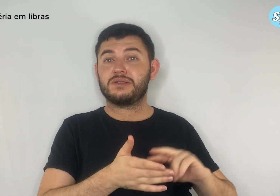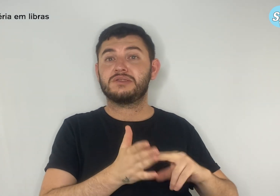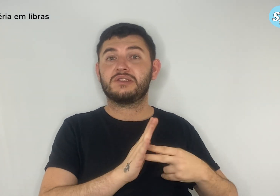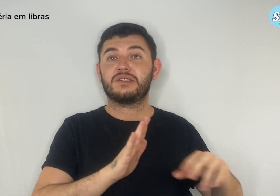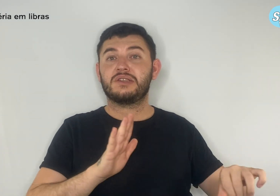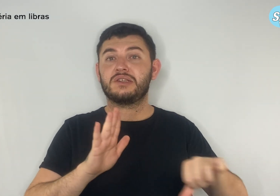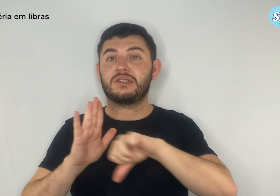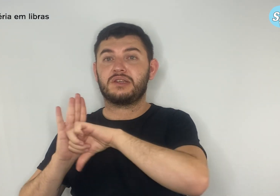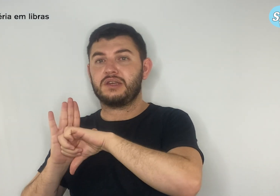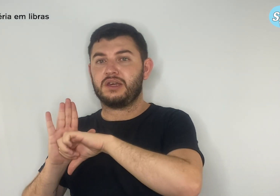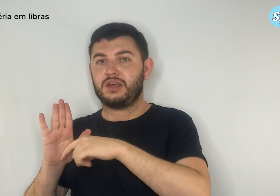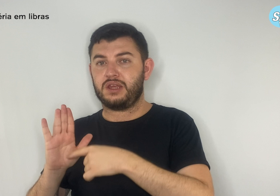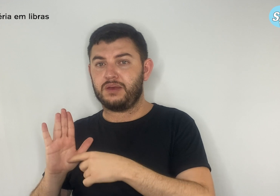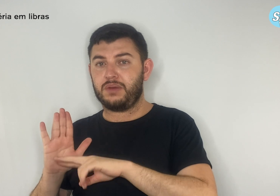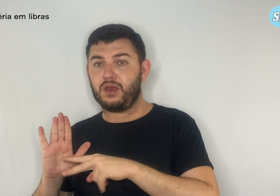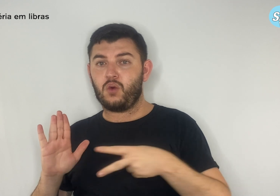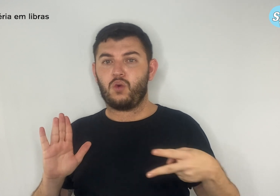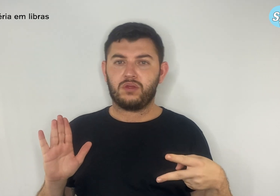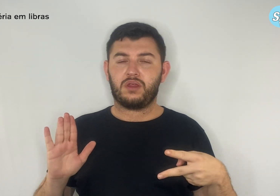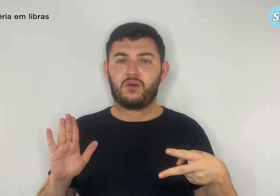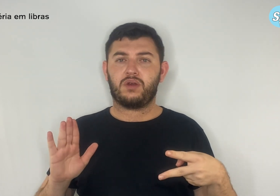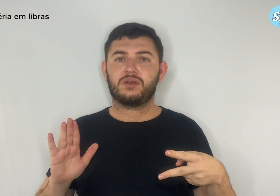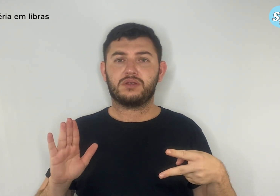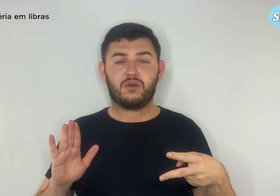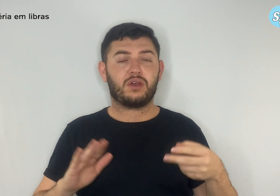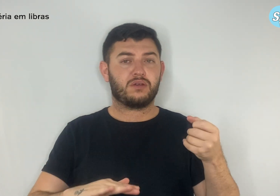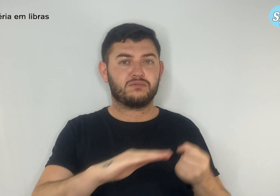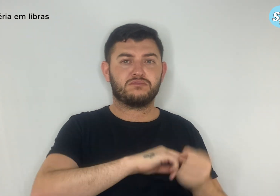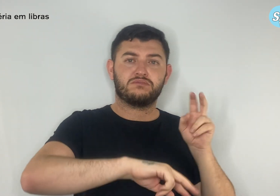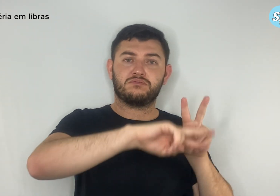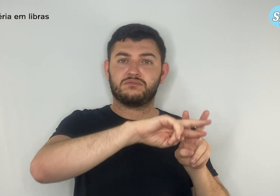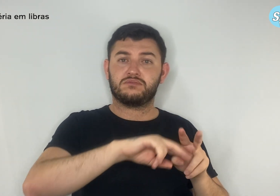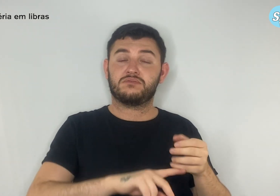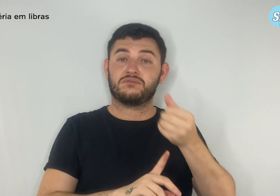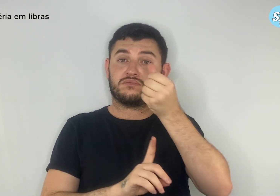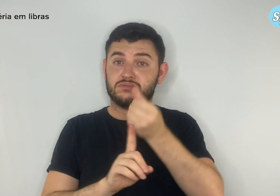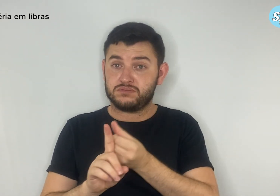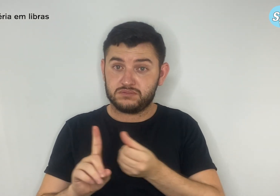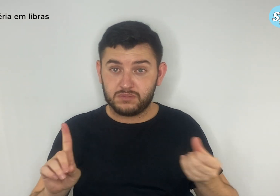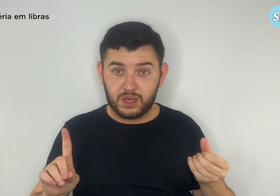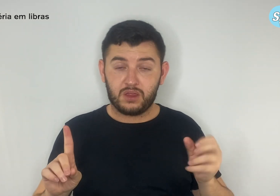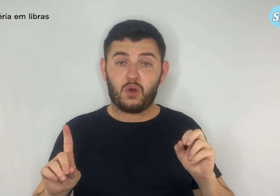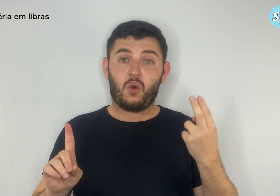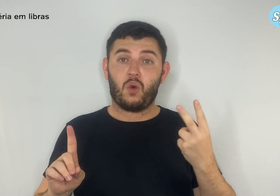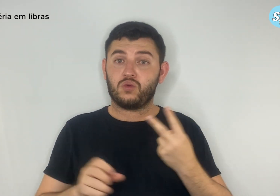em pena de detenção de seis meses a dois anos ou multa. Uma